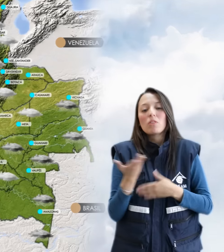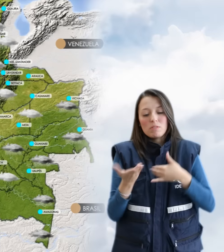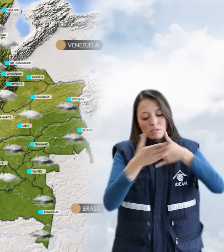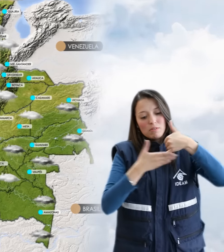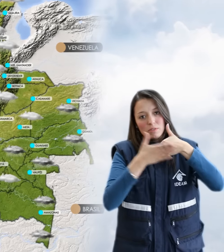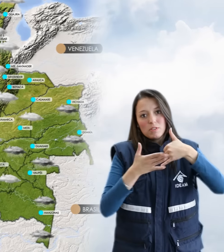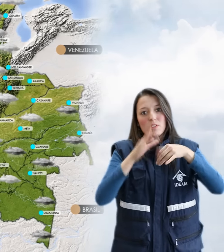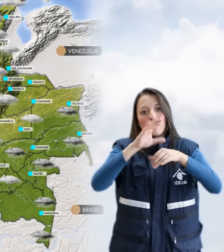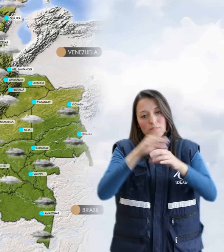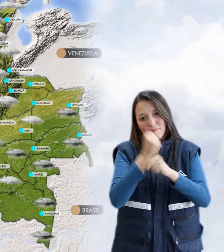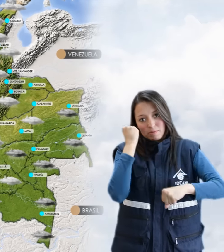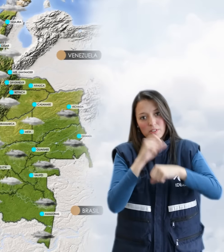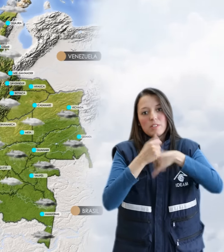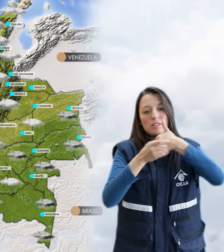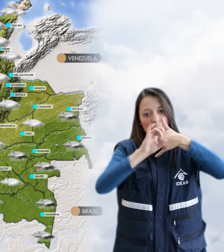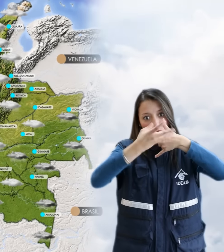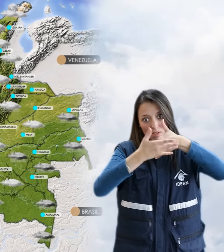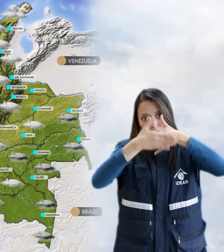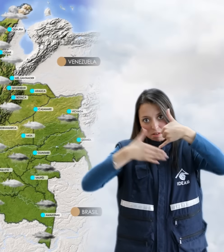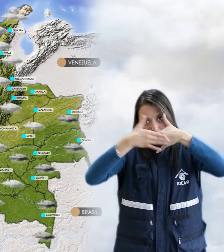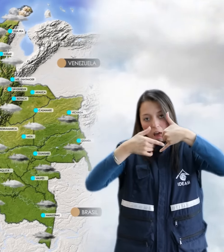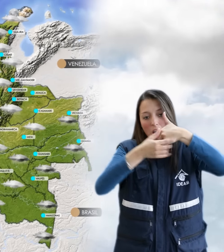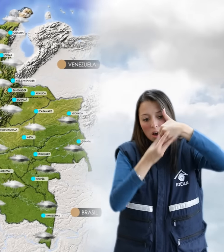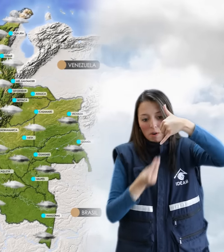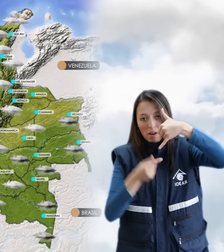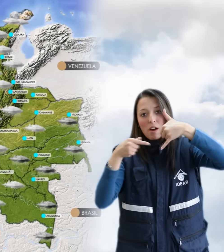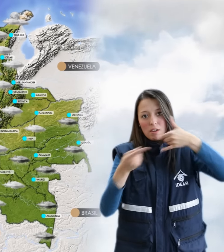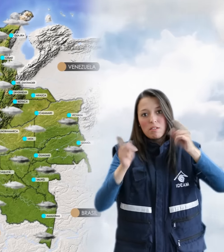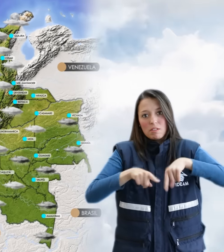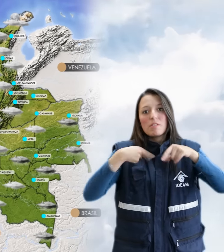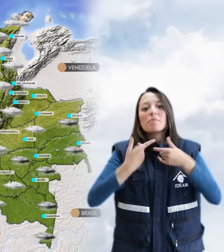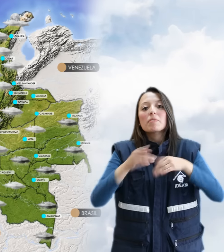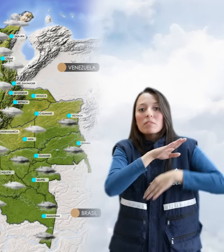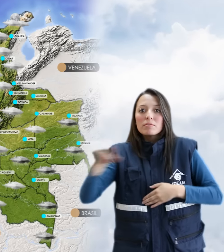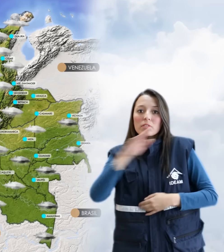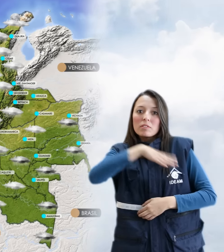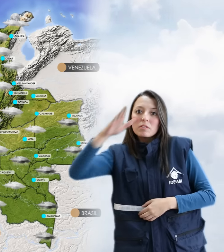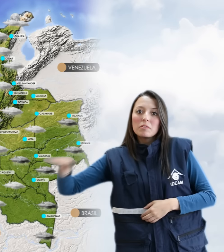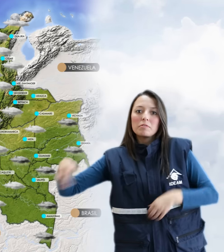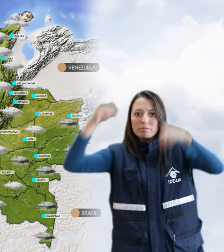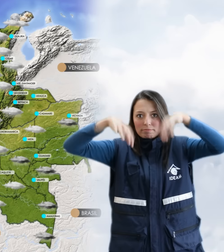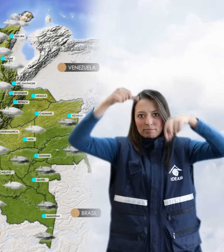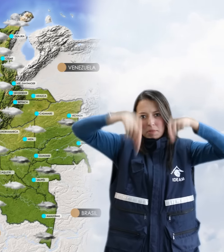Vaupés, Guainía, en sectores de Guaviare y hacia el pie de Monte, donde serán de carácter ligero.